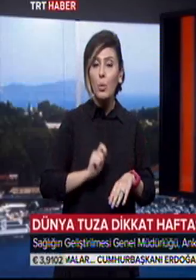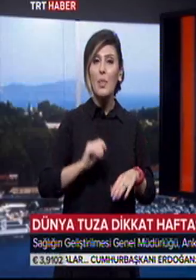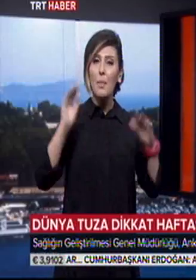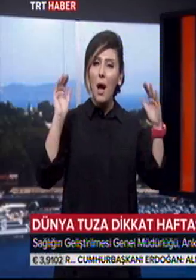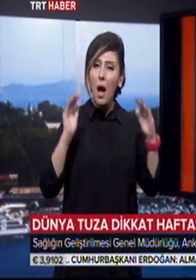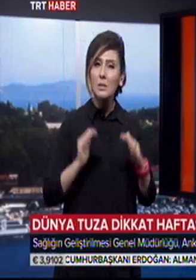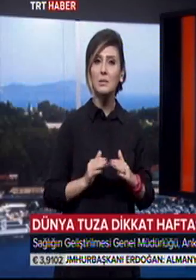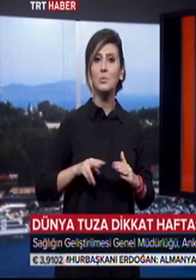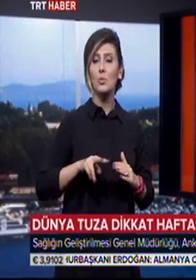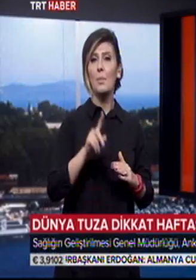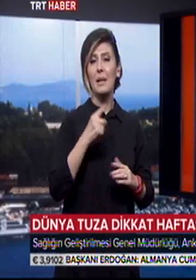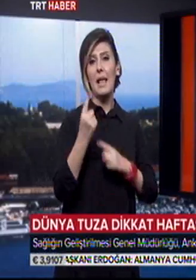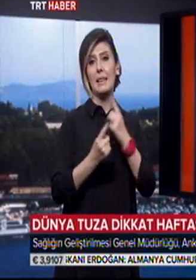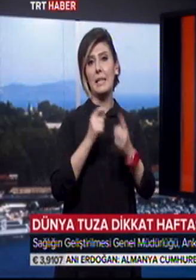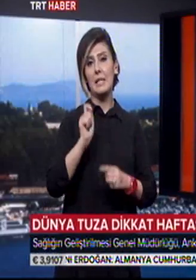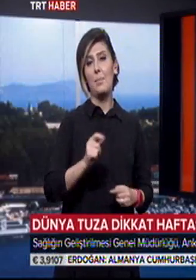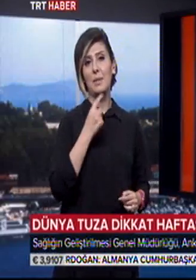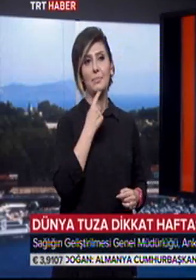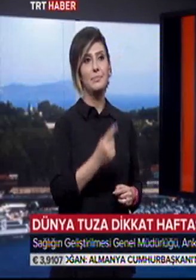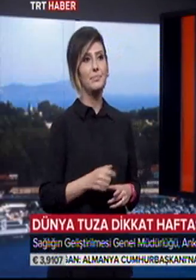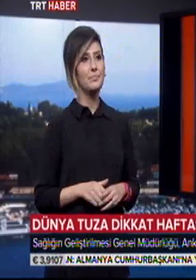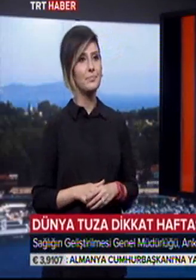azaltılmasına yönelik bir etkinlik düzenledi.